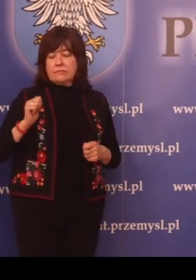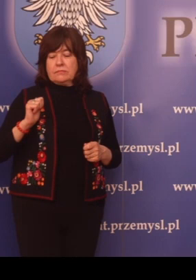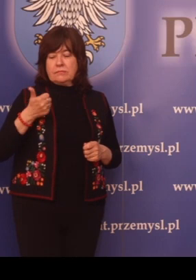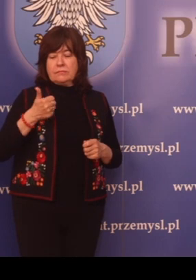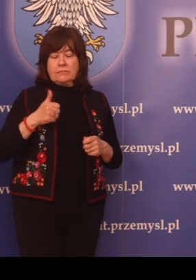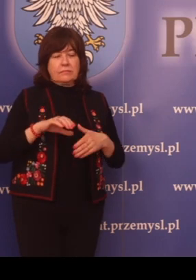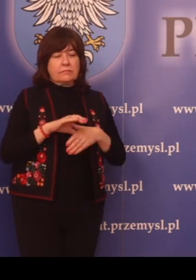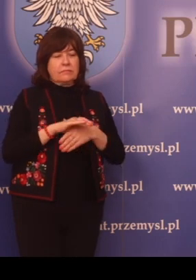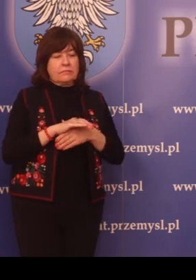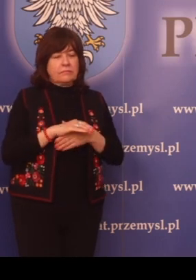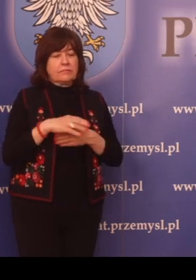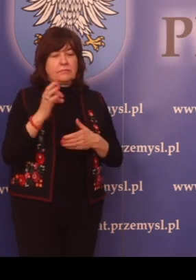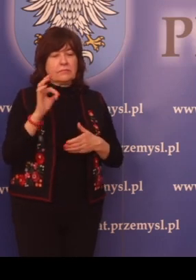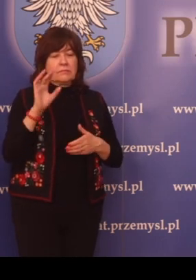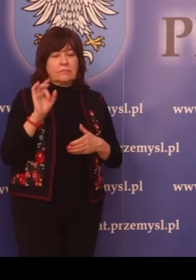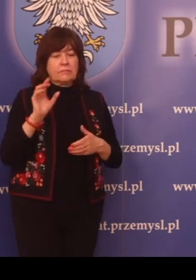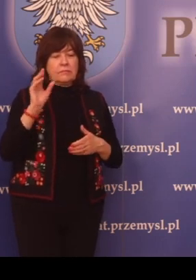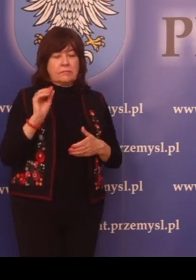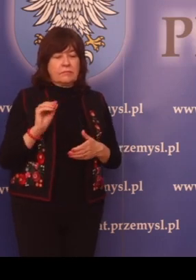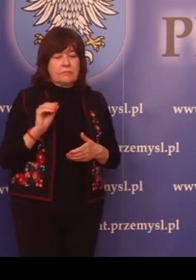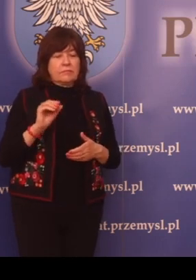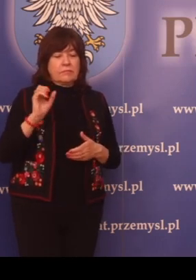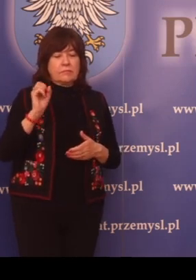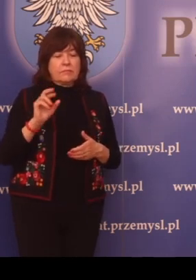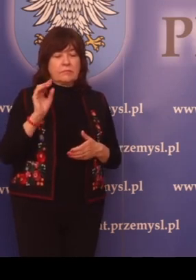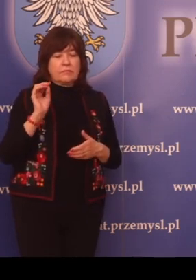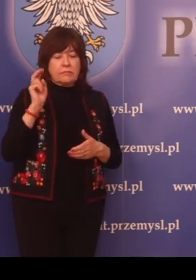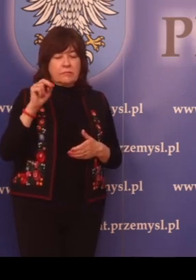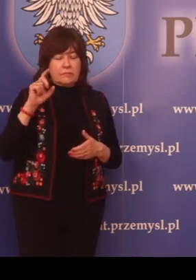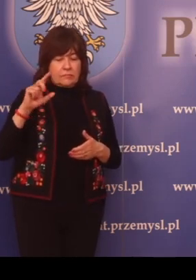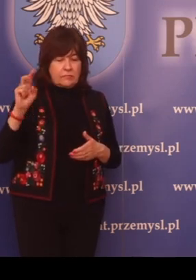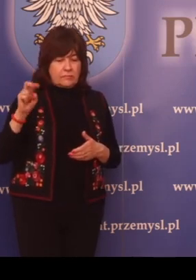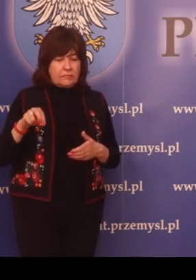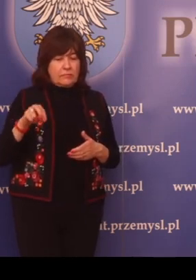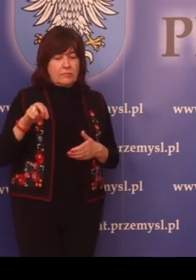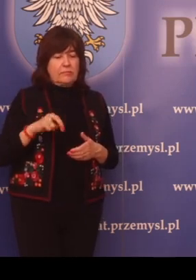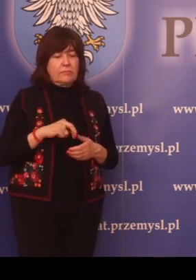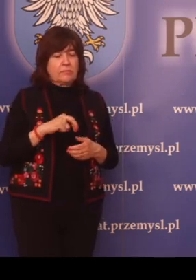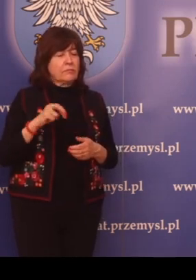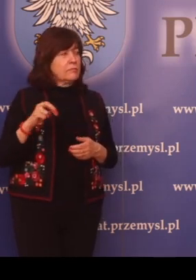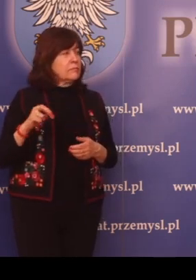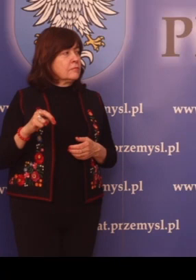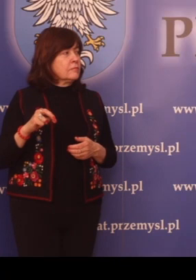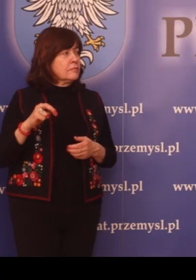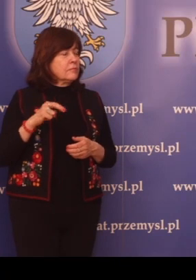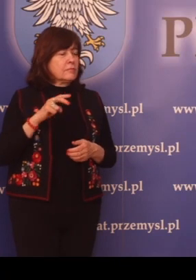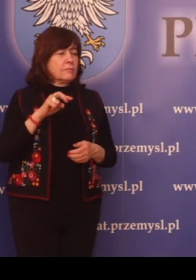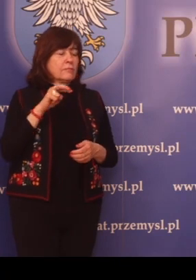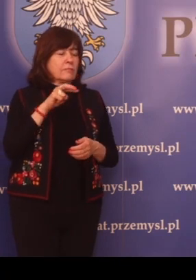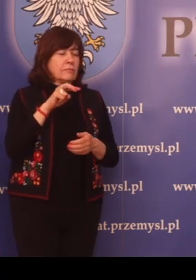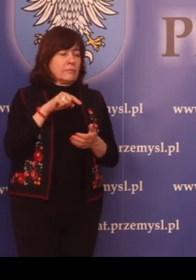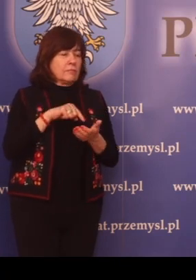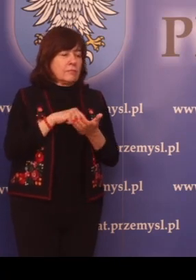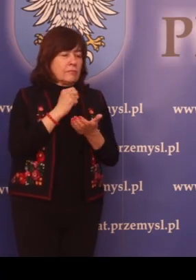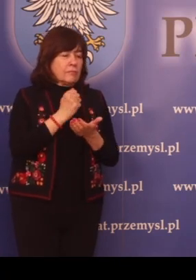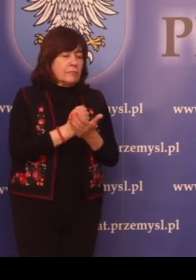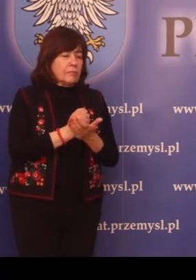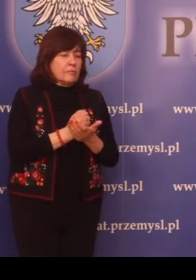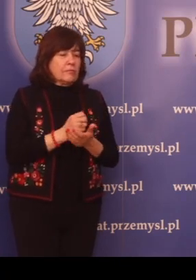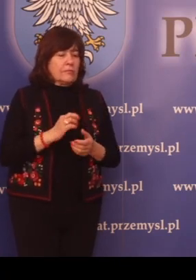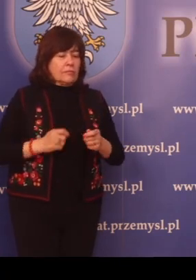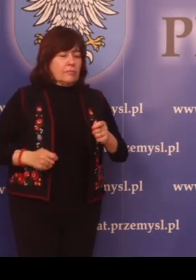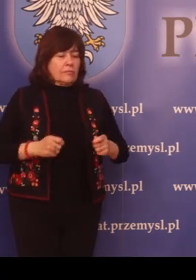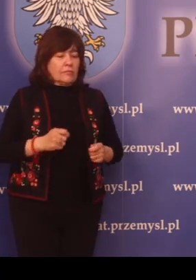ust. 1 pkt 2 lub 3 ustawy o kierujących pojazdami.